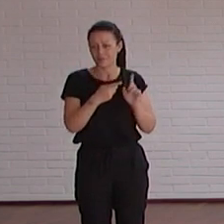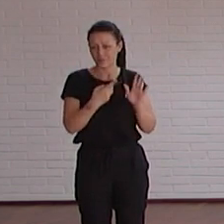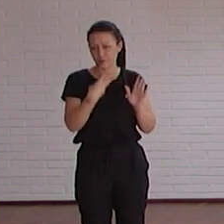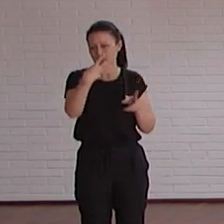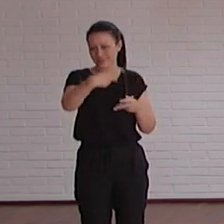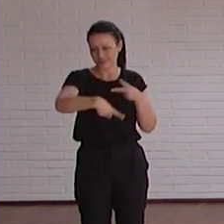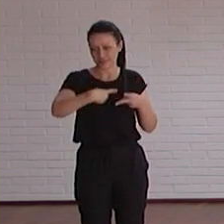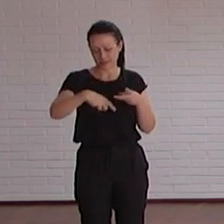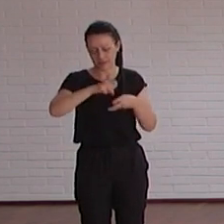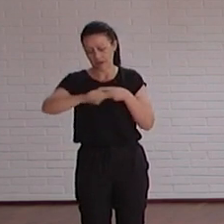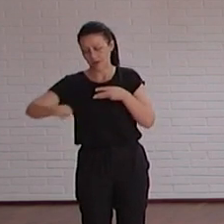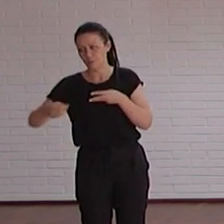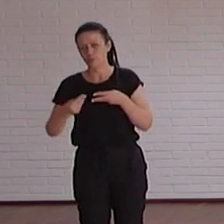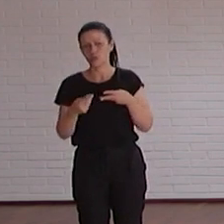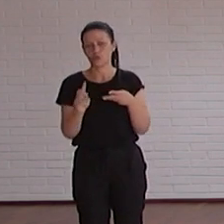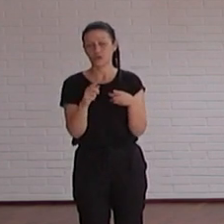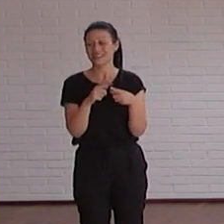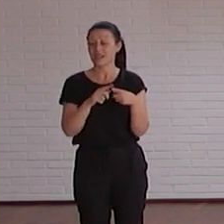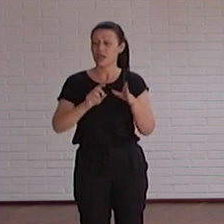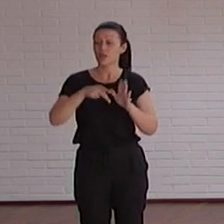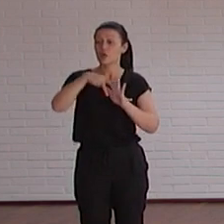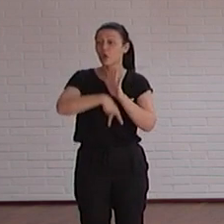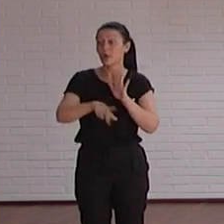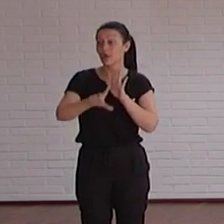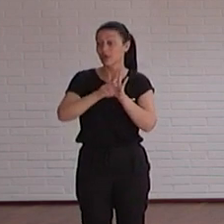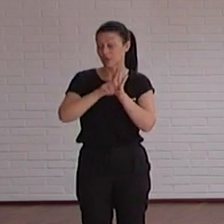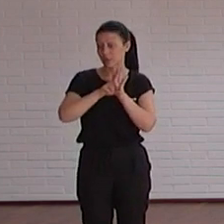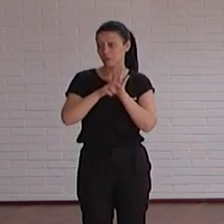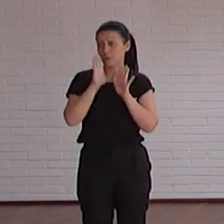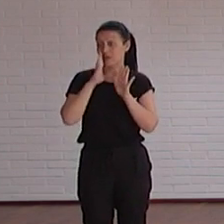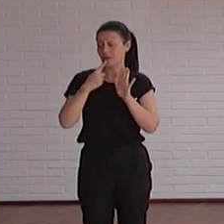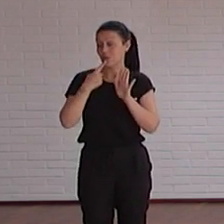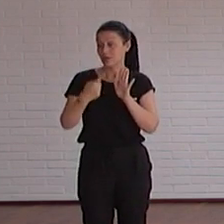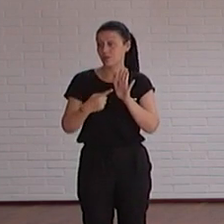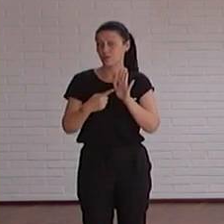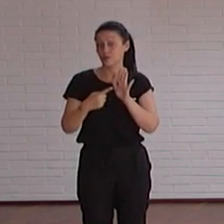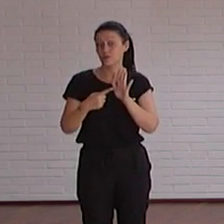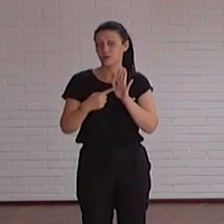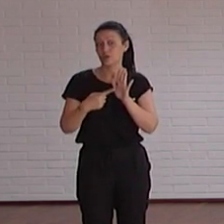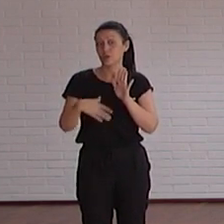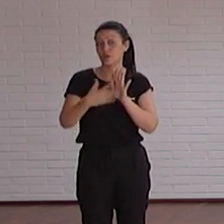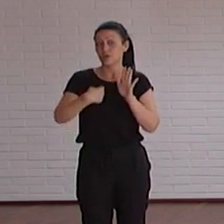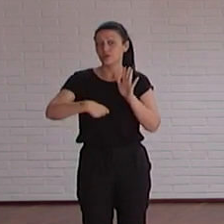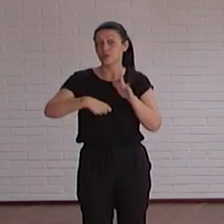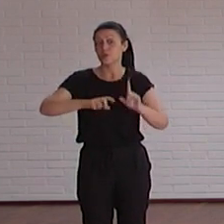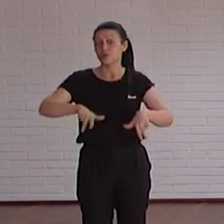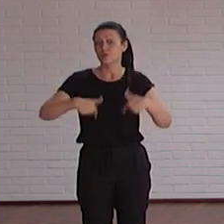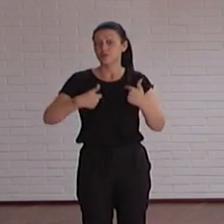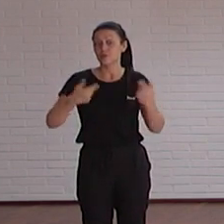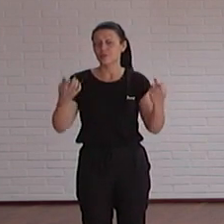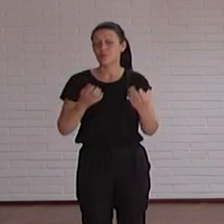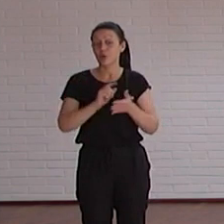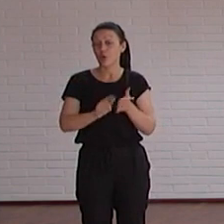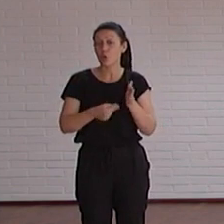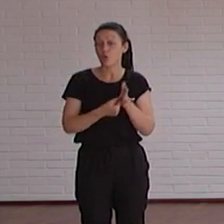alargarme mucho el primero sería que ya hay unas normas unas leyes vale como tú has comentado aquí y entonces esto sí que nos permitía cuando sacamos un contrato